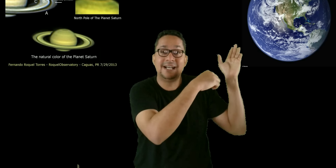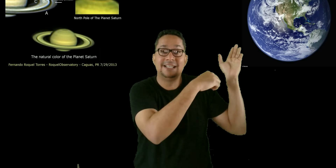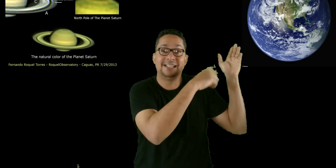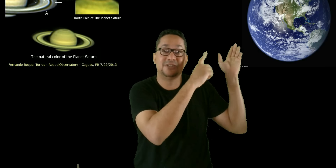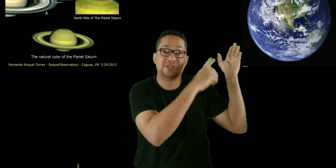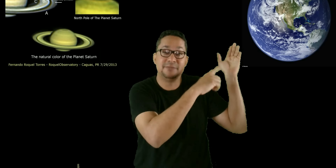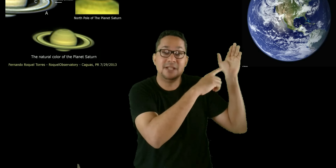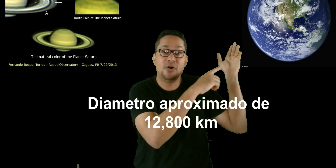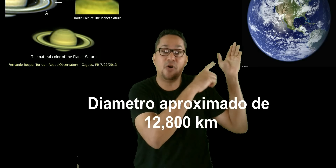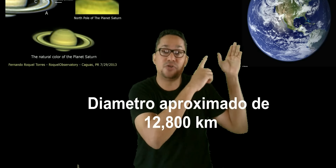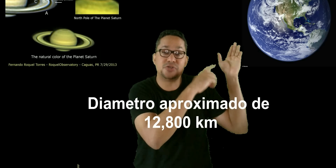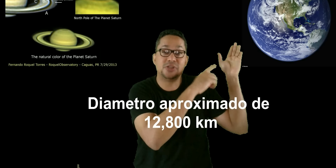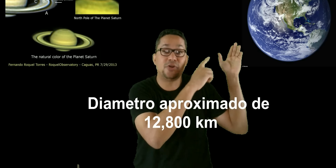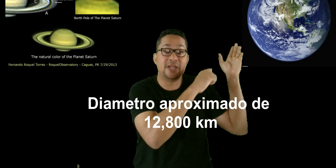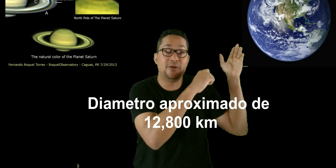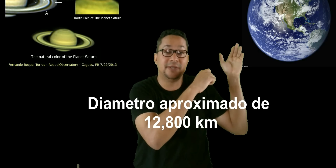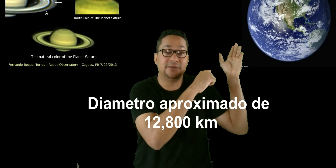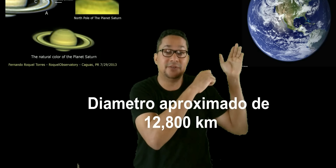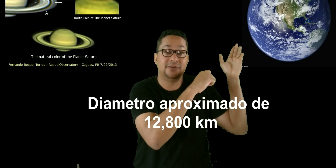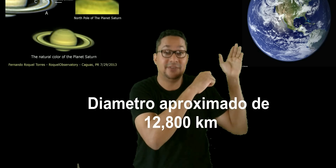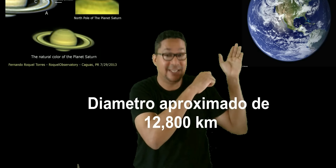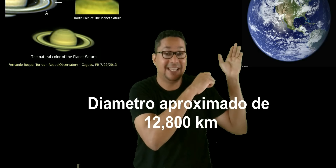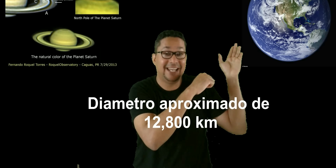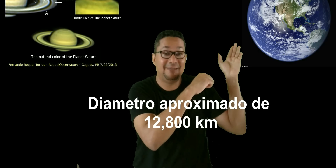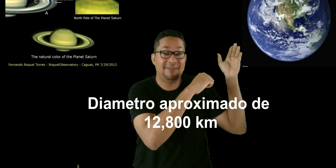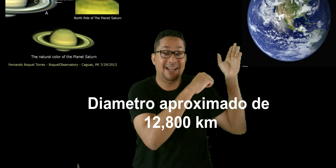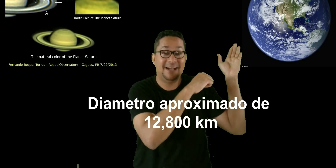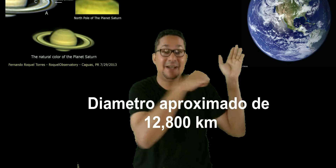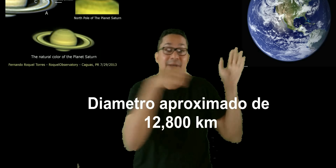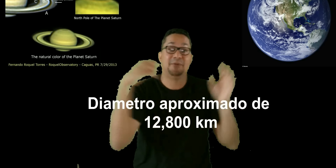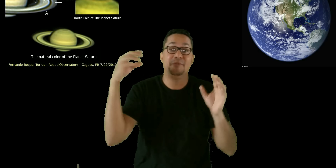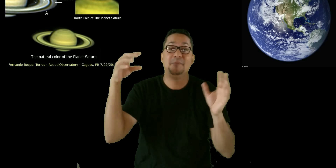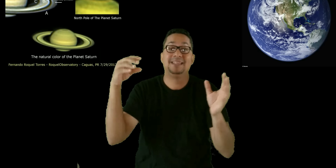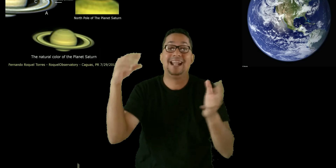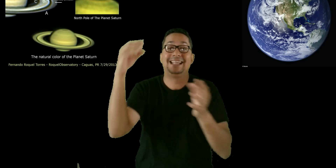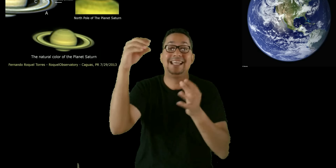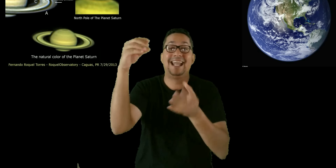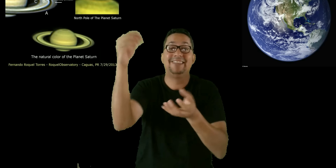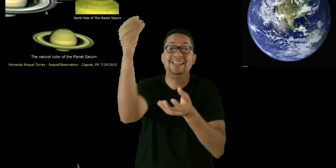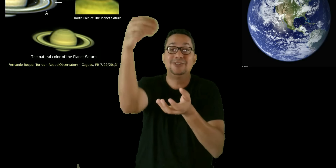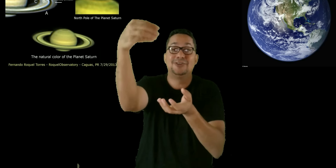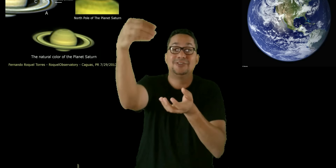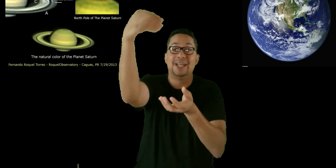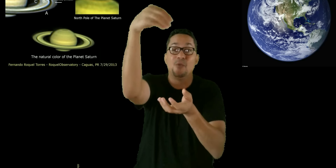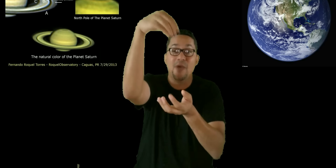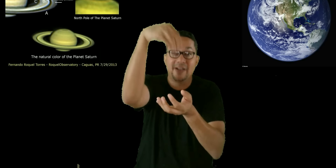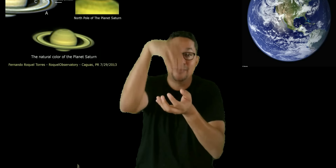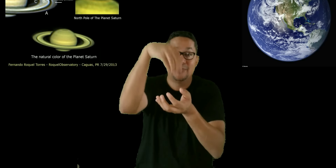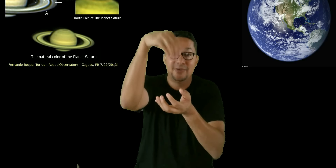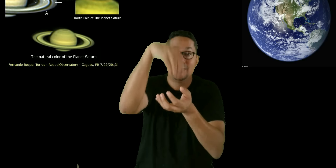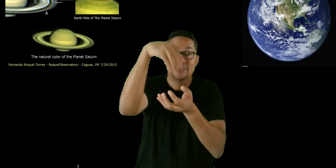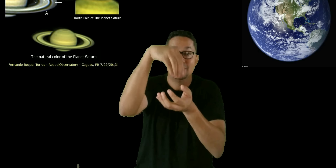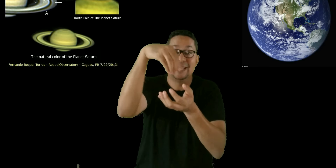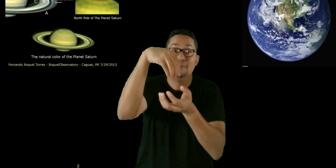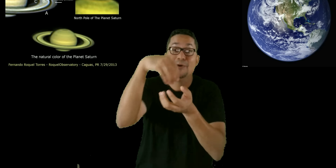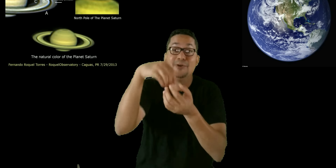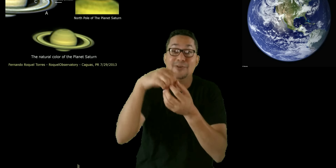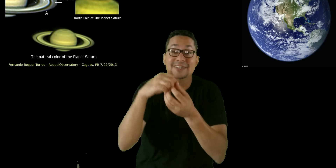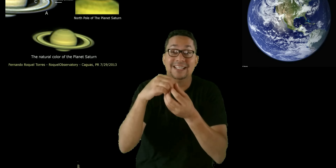de 12.800 kilómetros. Increíble, ¿verdad? Podemos meter a la Tierra dentro del hueco del polo norte